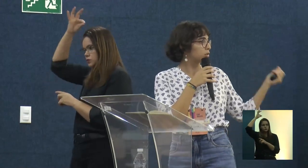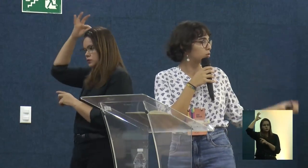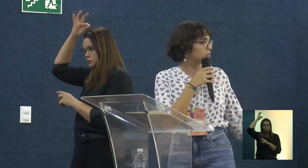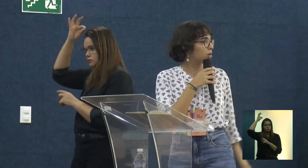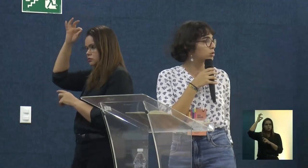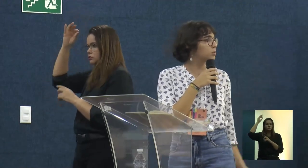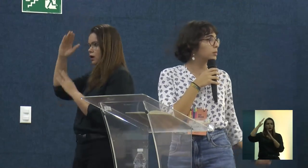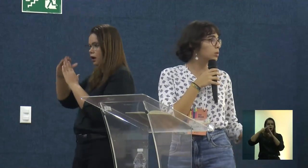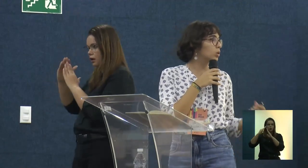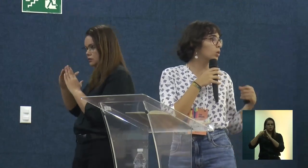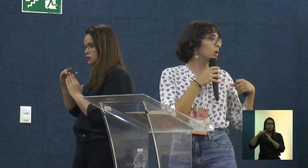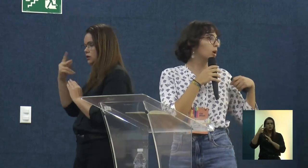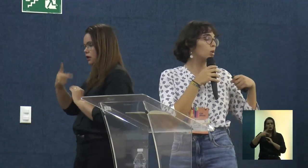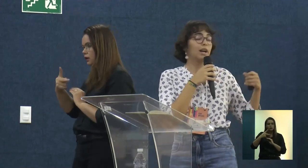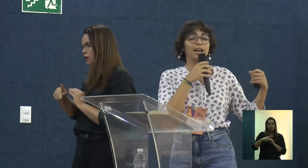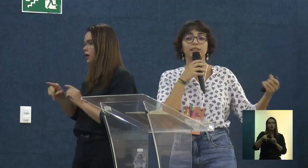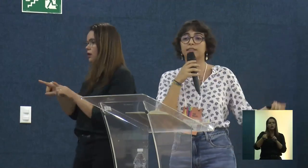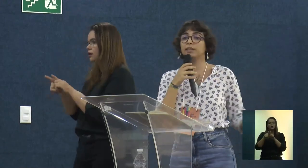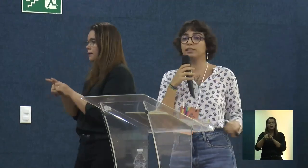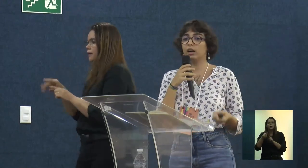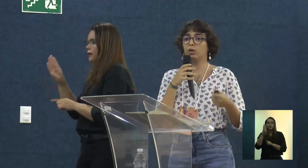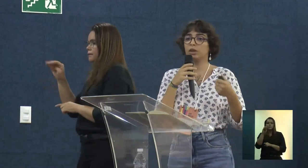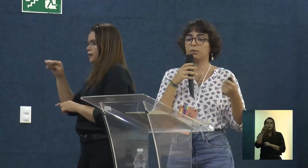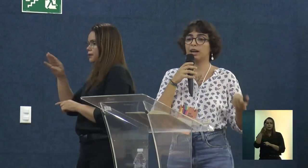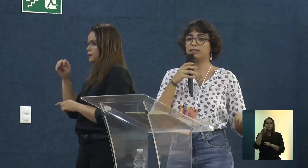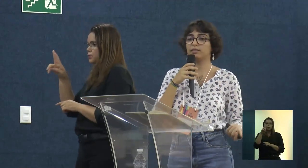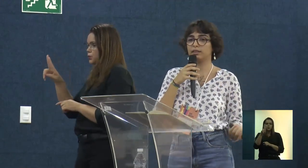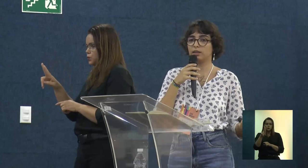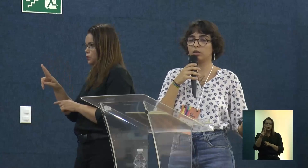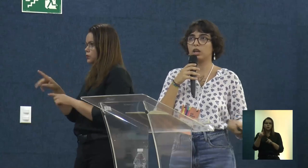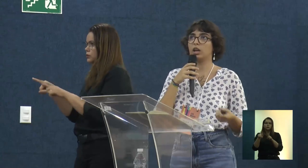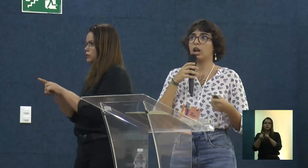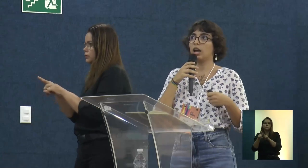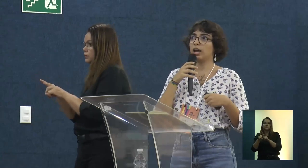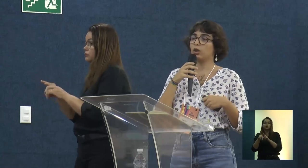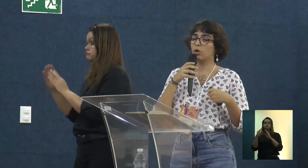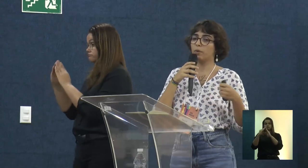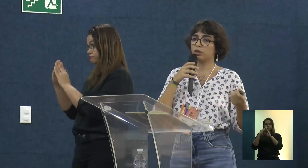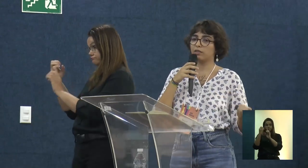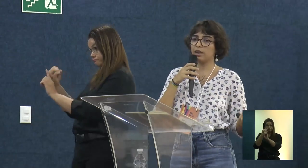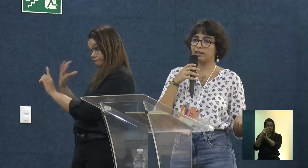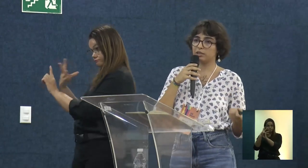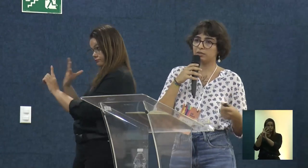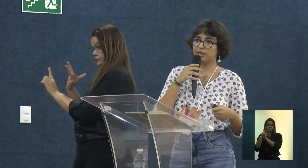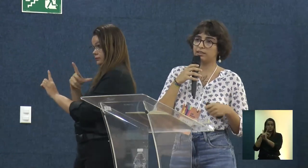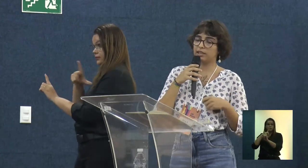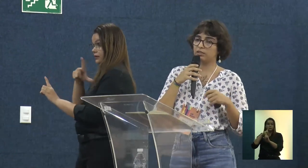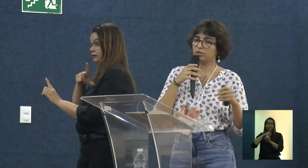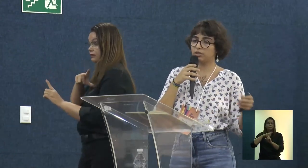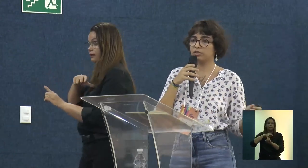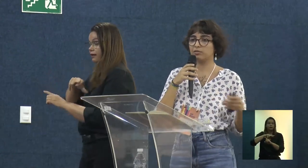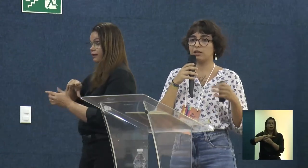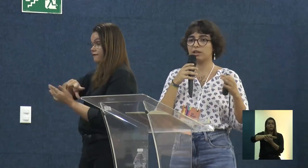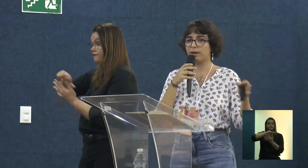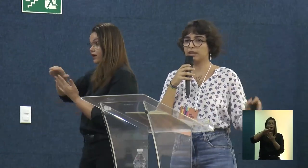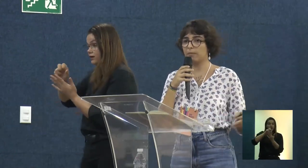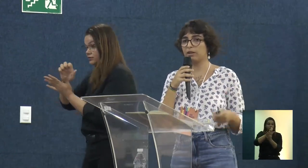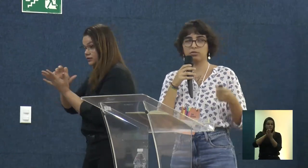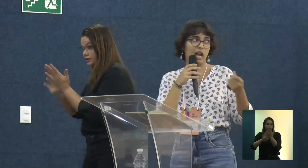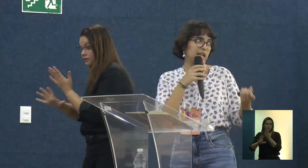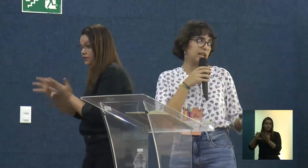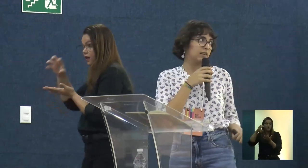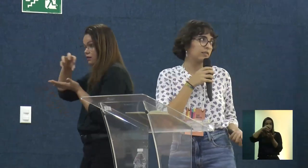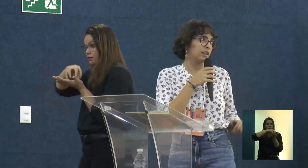com a construção de um módulo de bambu, com a Casa de Extensão, que é uma casa de extensão que ela comporta várias atividades extensionistas de vários